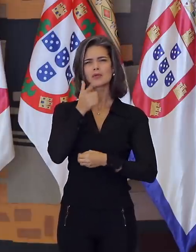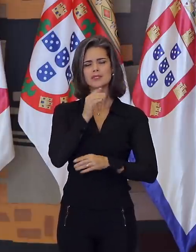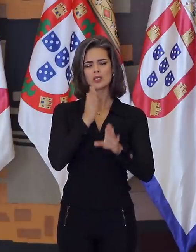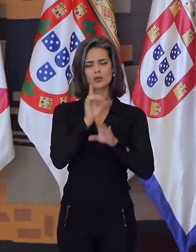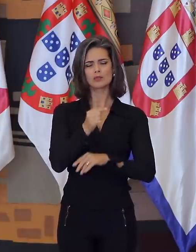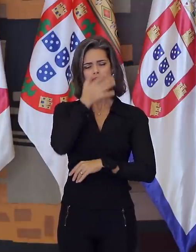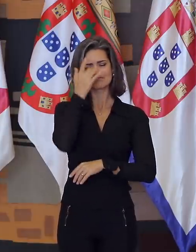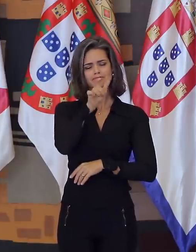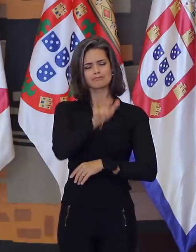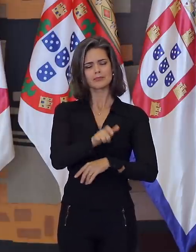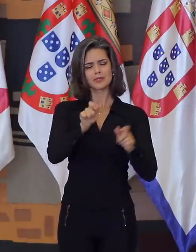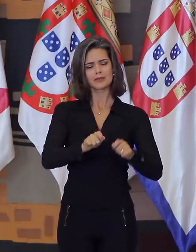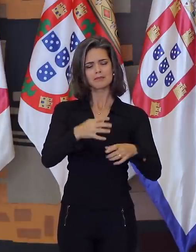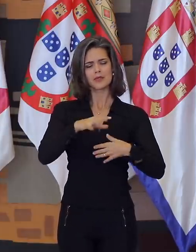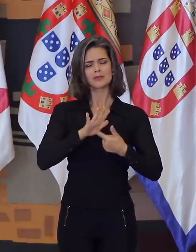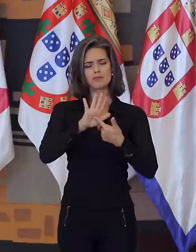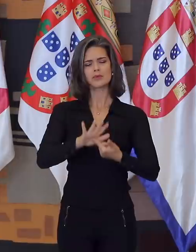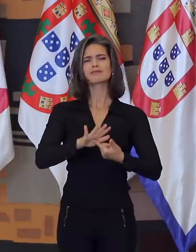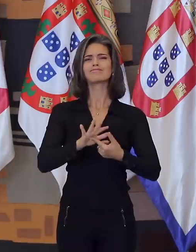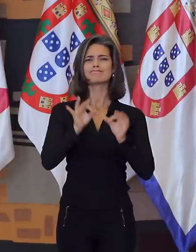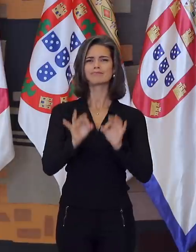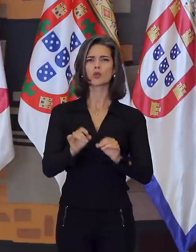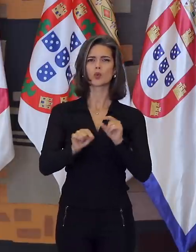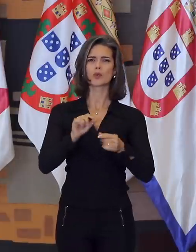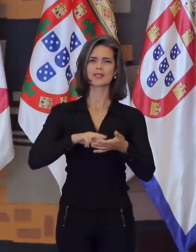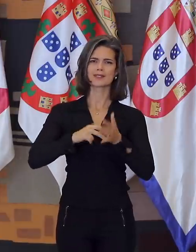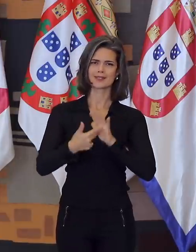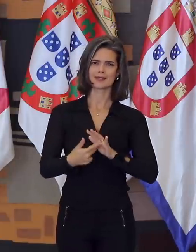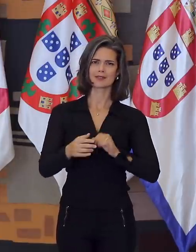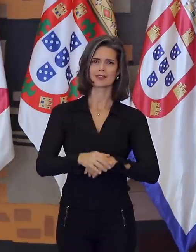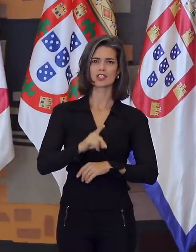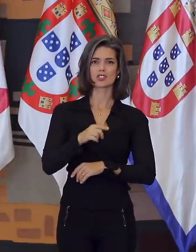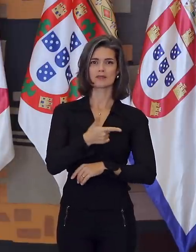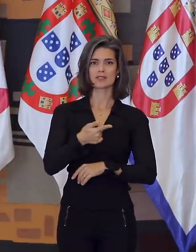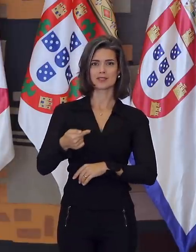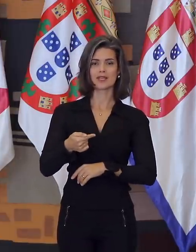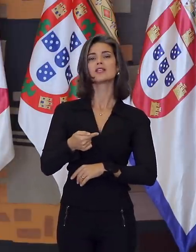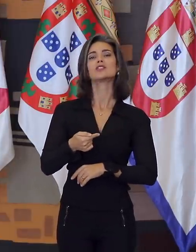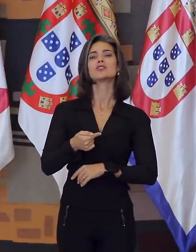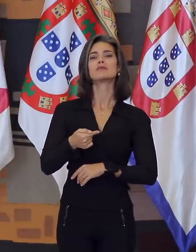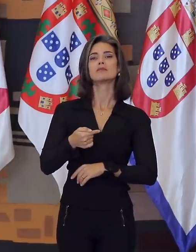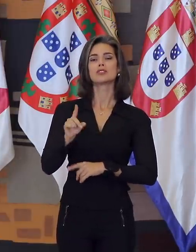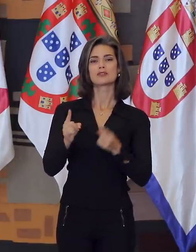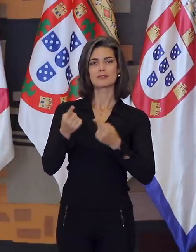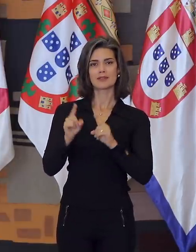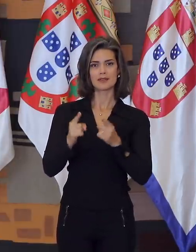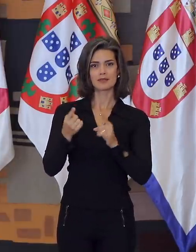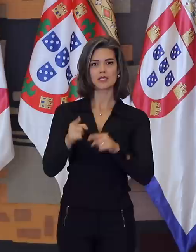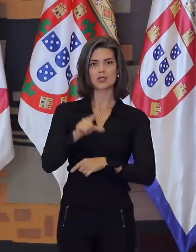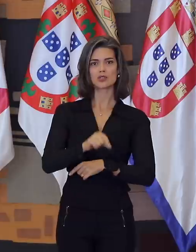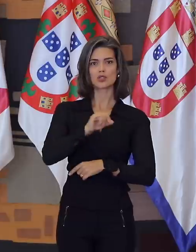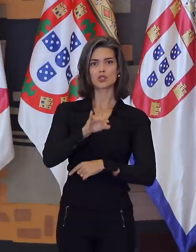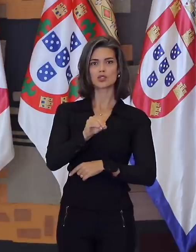e que traduzisse esse sentimento? Em 27 de fevereiro de 2020, a turma que escolheria o embaixador